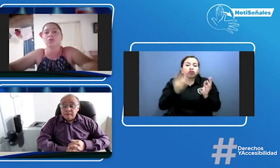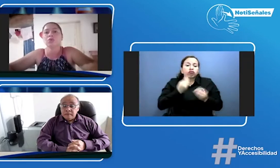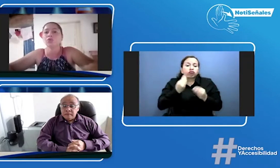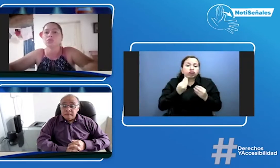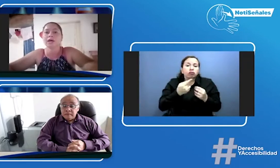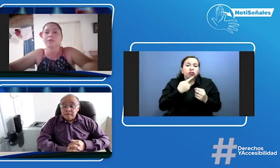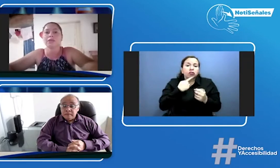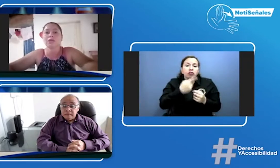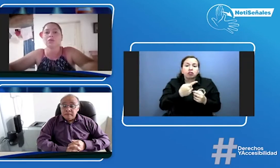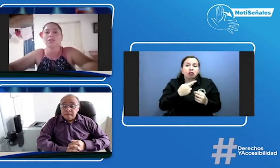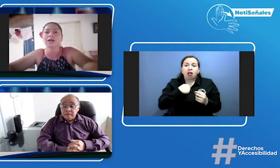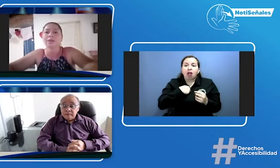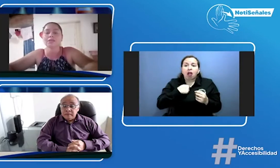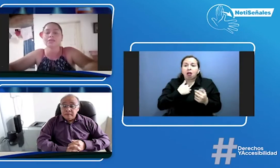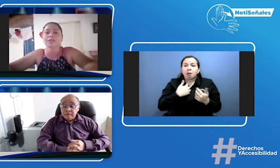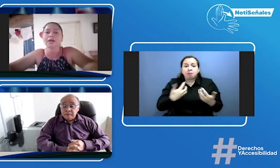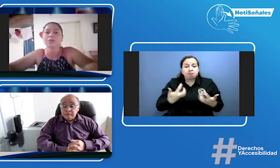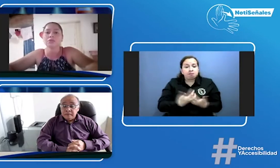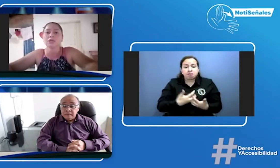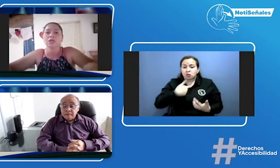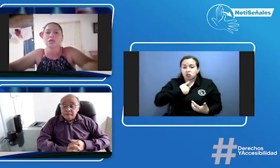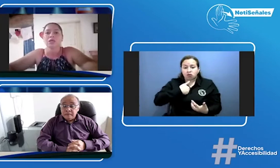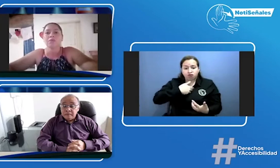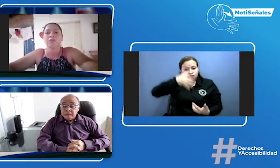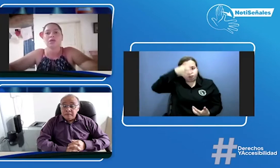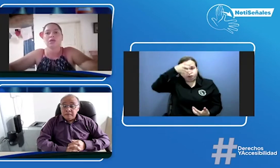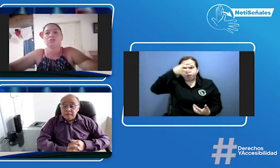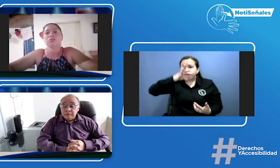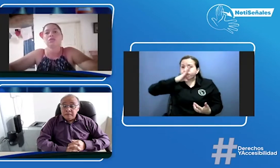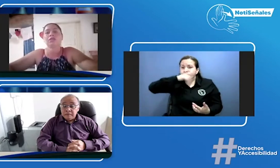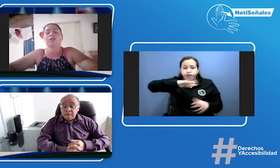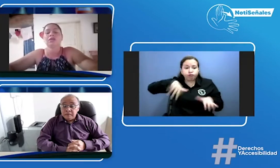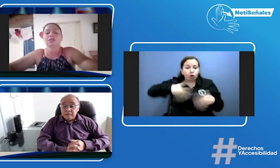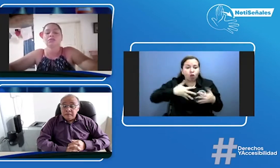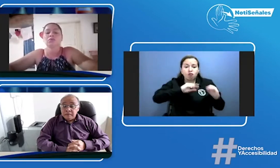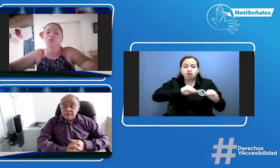no saben que no están capacitados y pues en eso se retrasan los niños